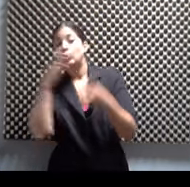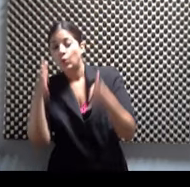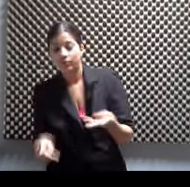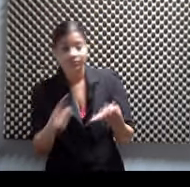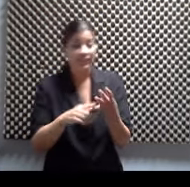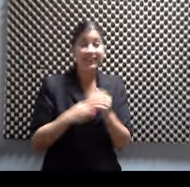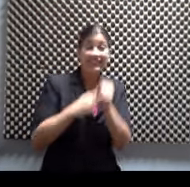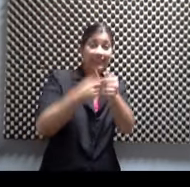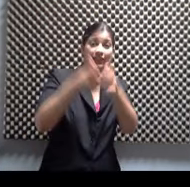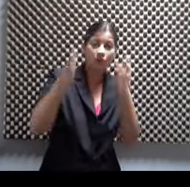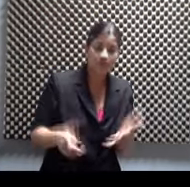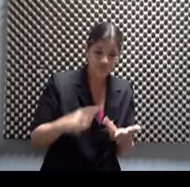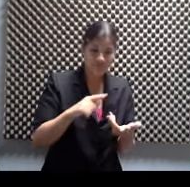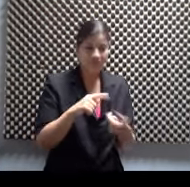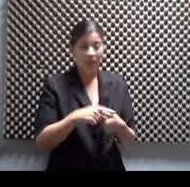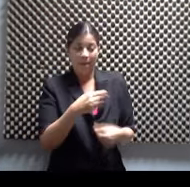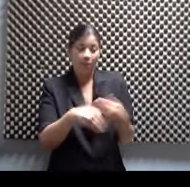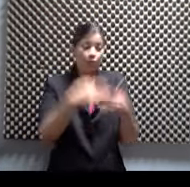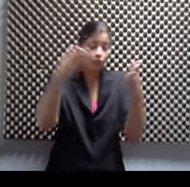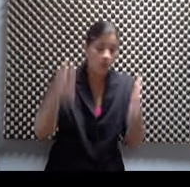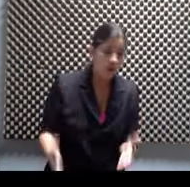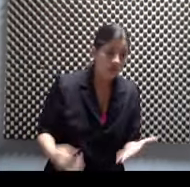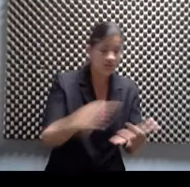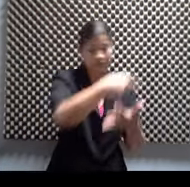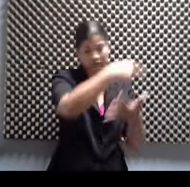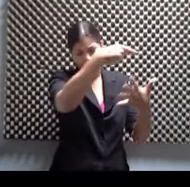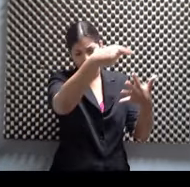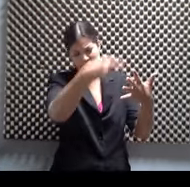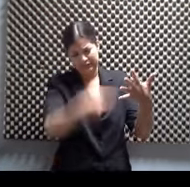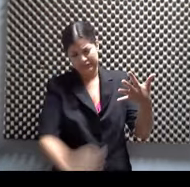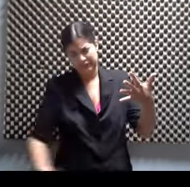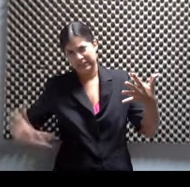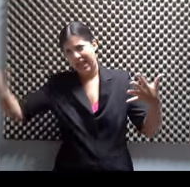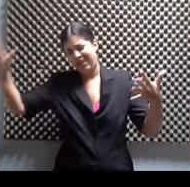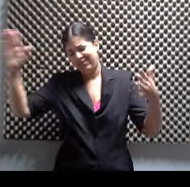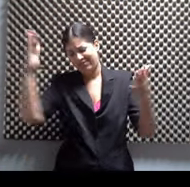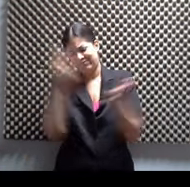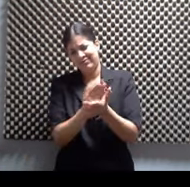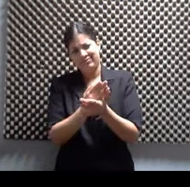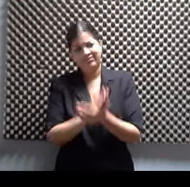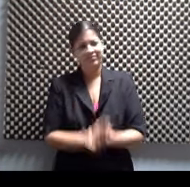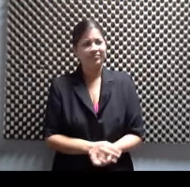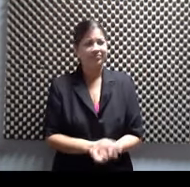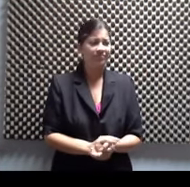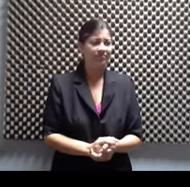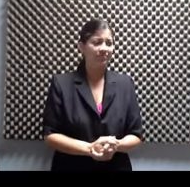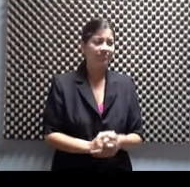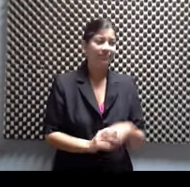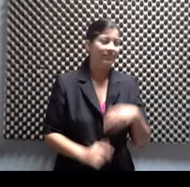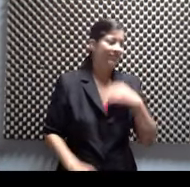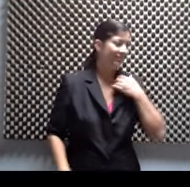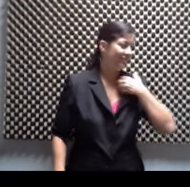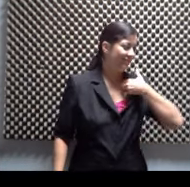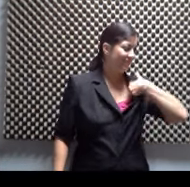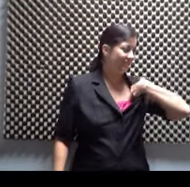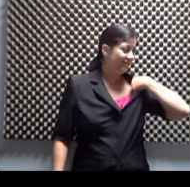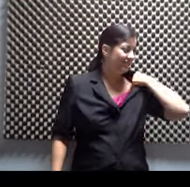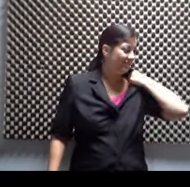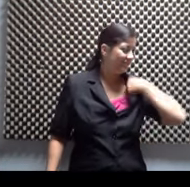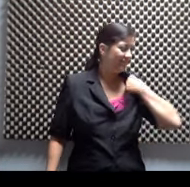Pero también es productor. Ya se me acabaron. Sí, acabaron los dedos, me imagino. Porque él sigue haciendo más cosas. Sí, de verdad.